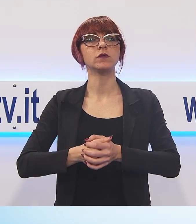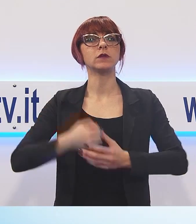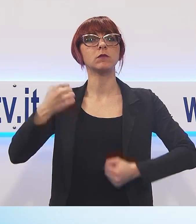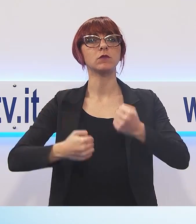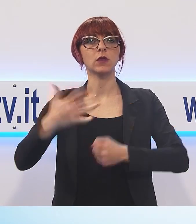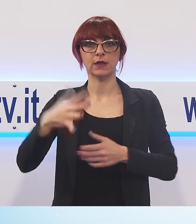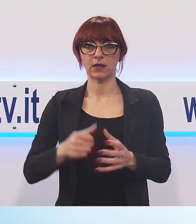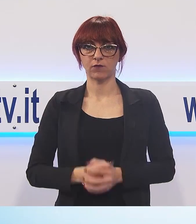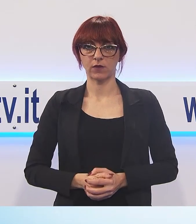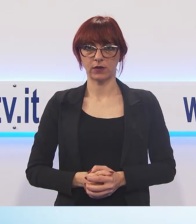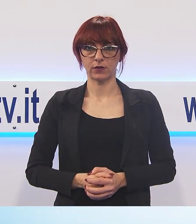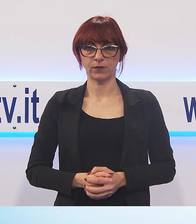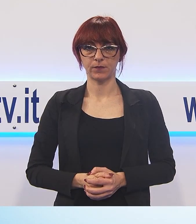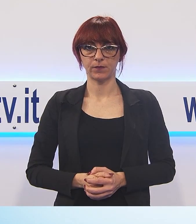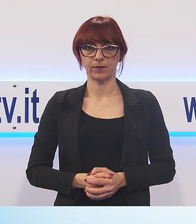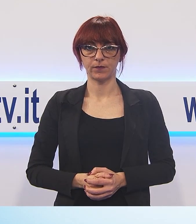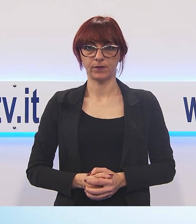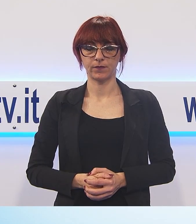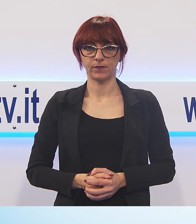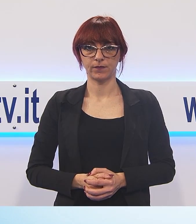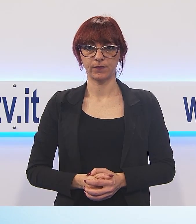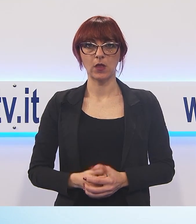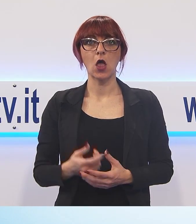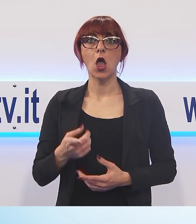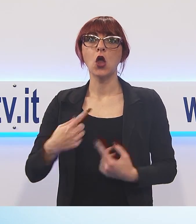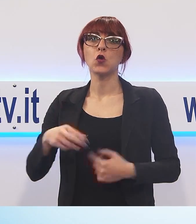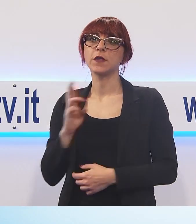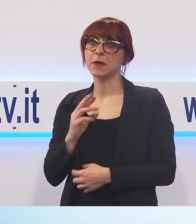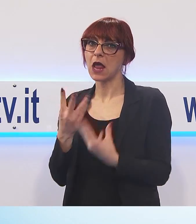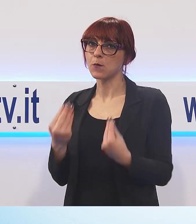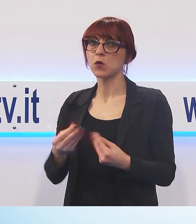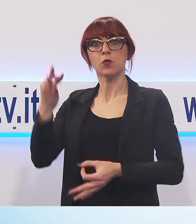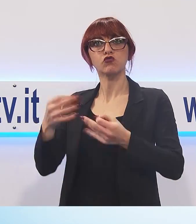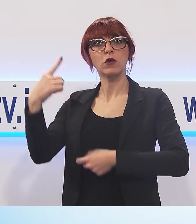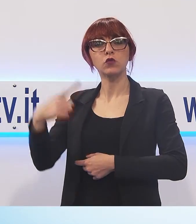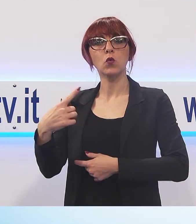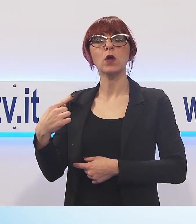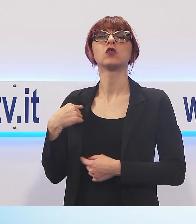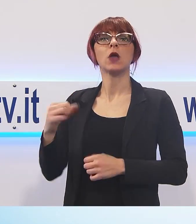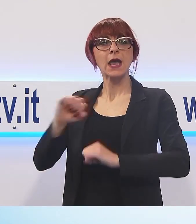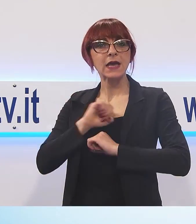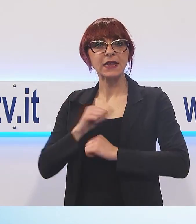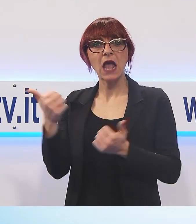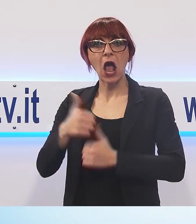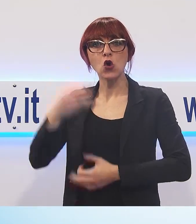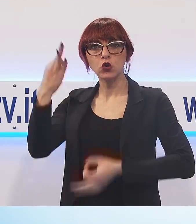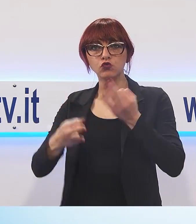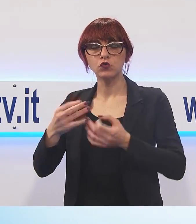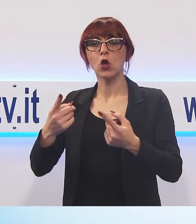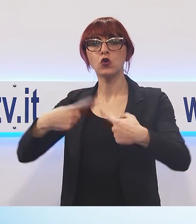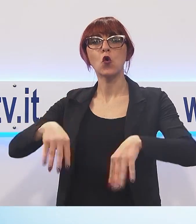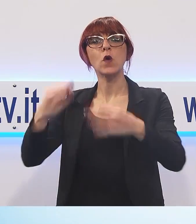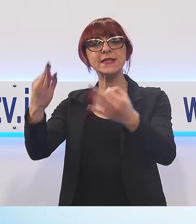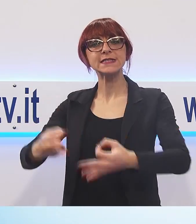processo, ci aspettiamo molto perché nonostante tutto crediamo ancora nella giustizia quella vera. Noi saremo sempre qui, ogni